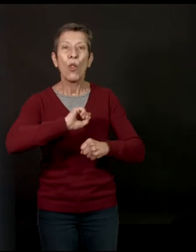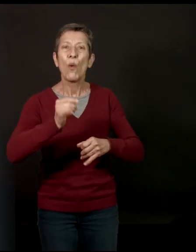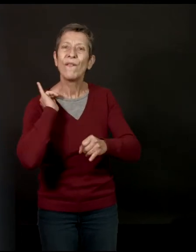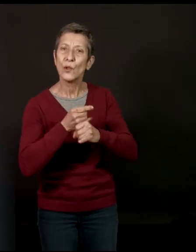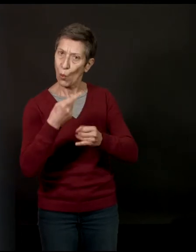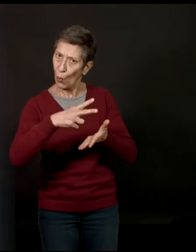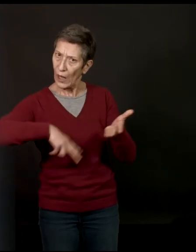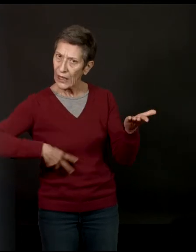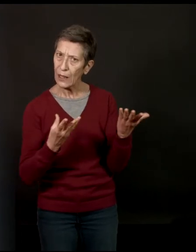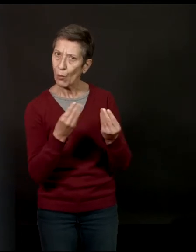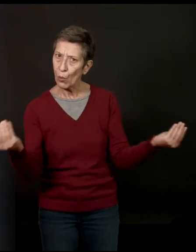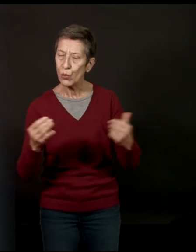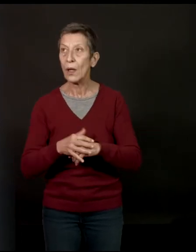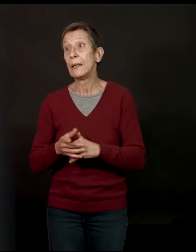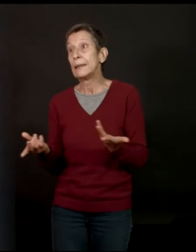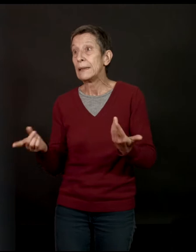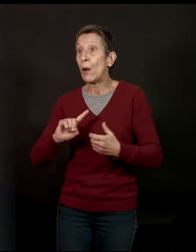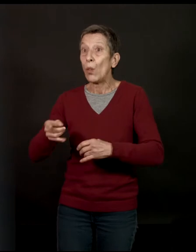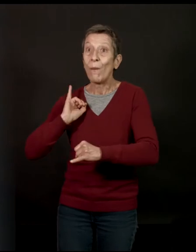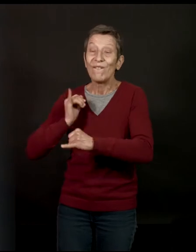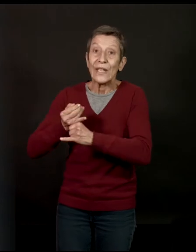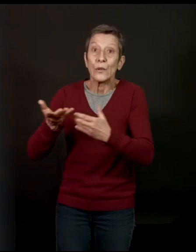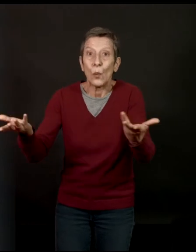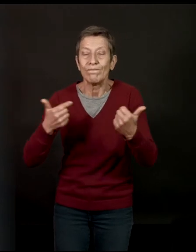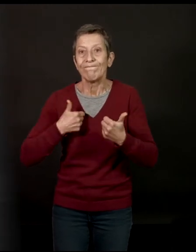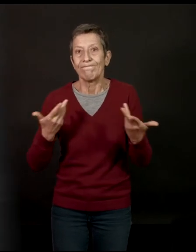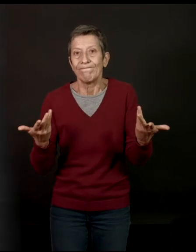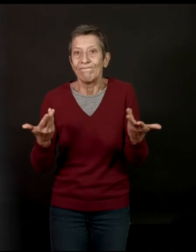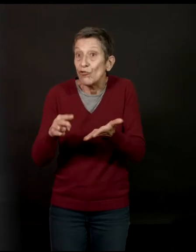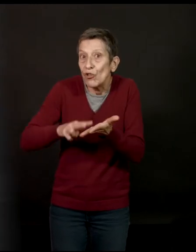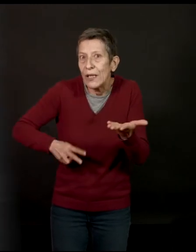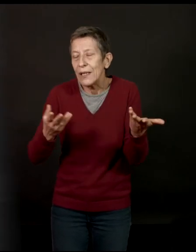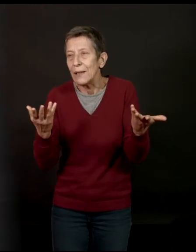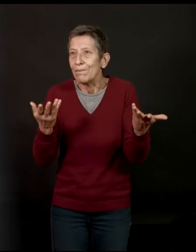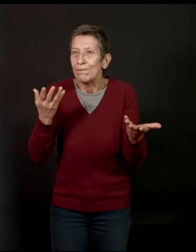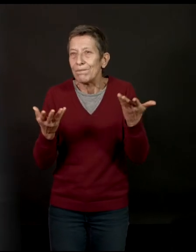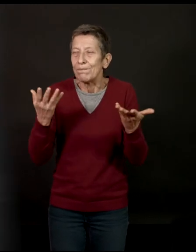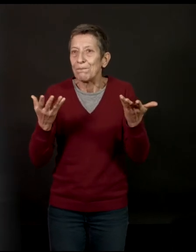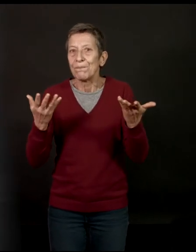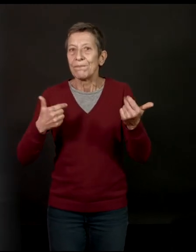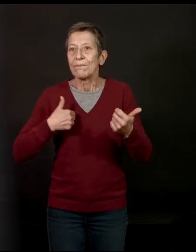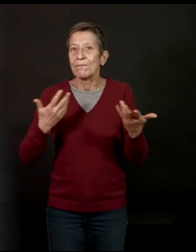vous en lisez beaucoup ? La non-fiction, alors, j'en lis beaucoup. Je trouve qu'elle se